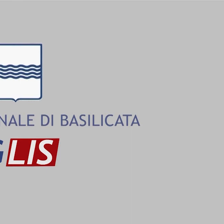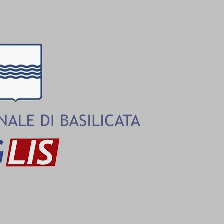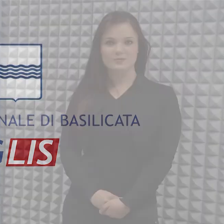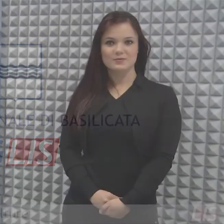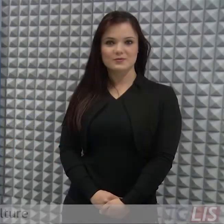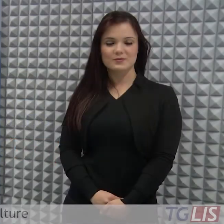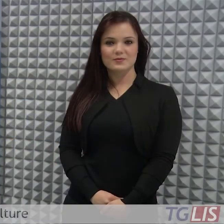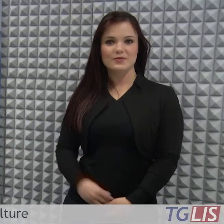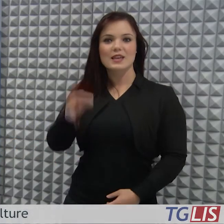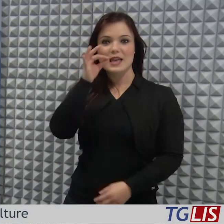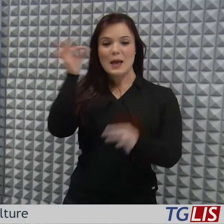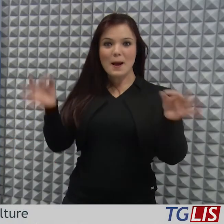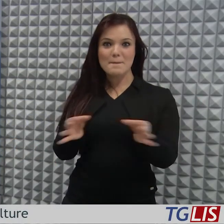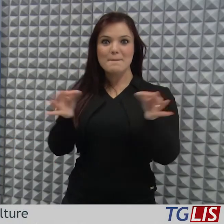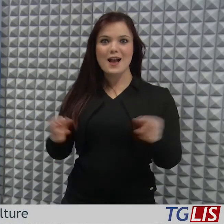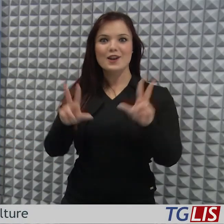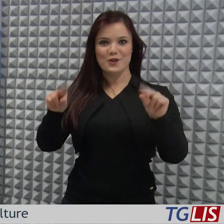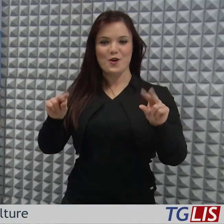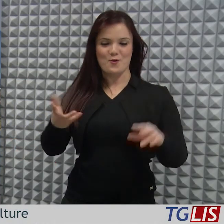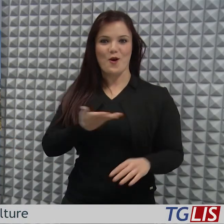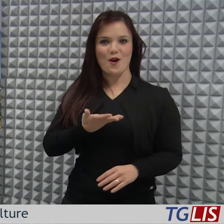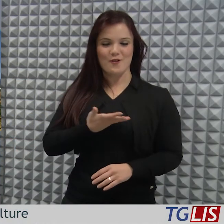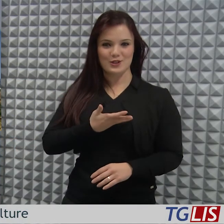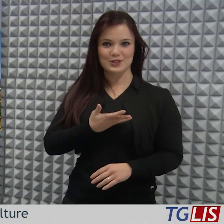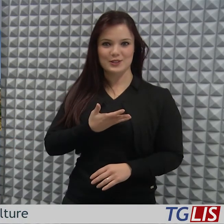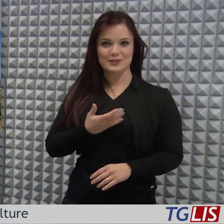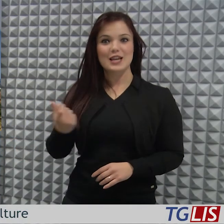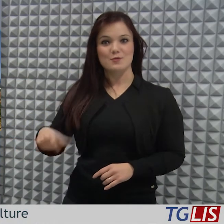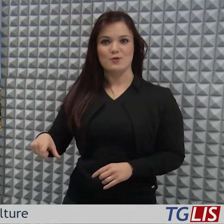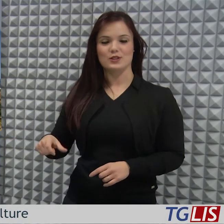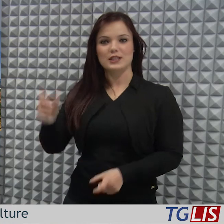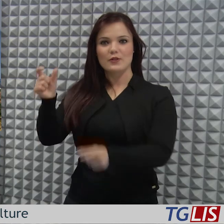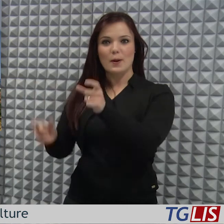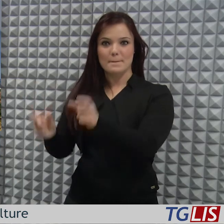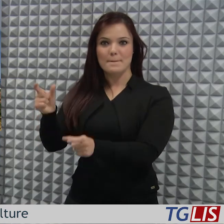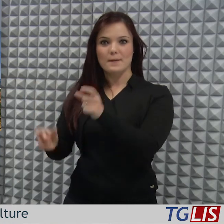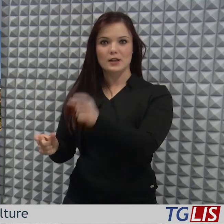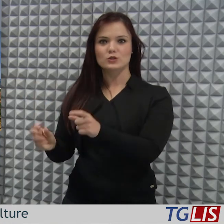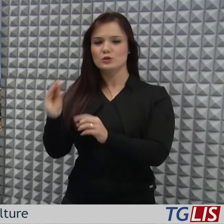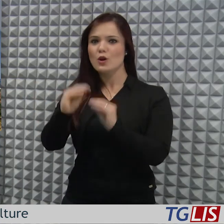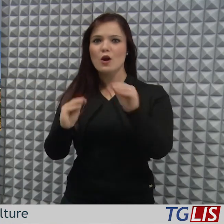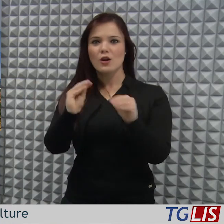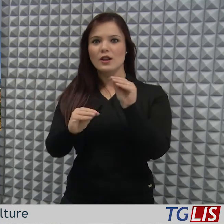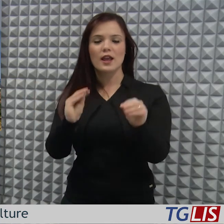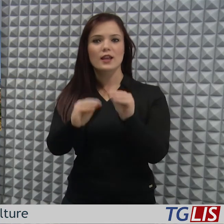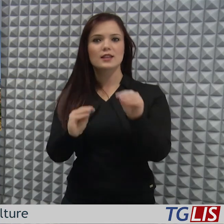La nascita di un nuovo parco risponde alla crescente domanda da parte di un'utenza